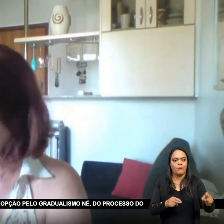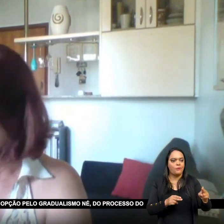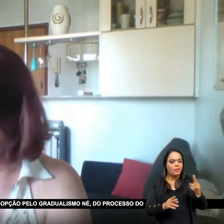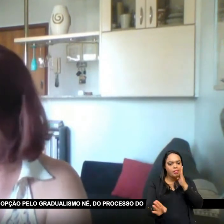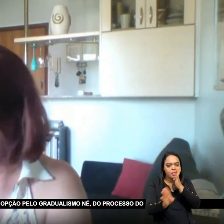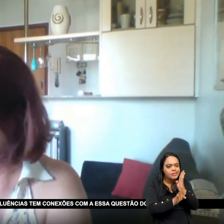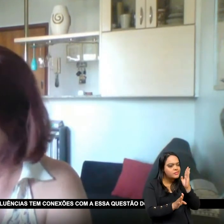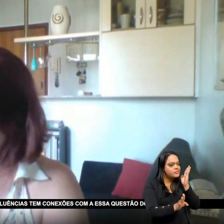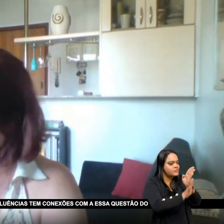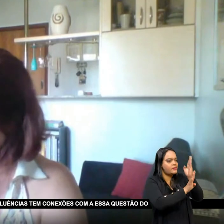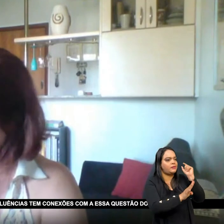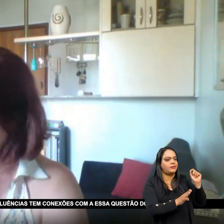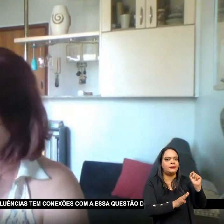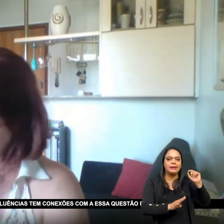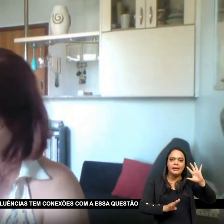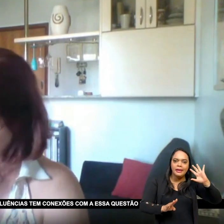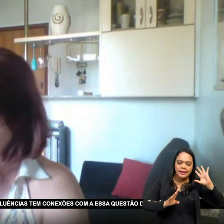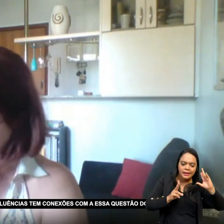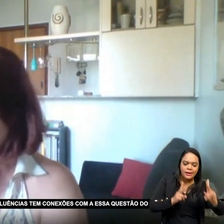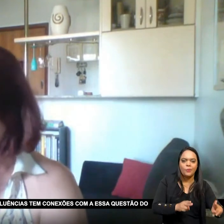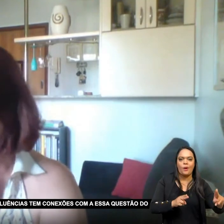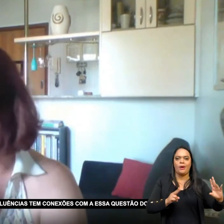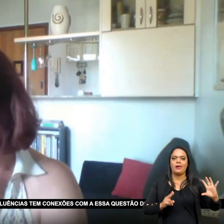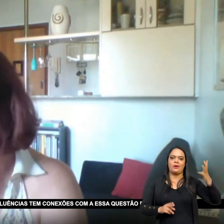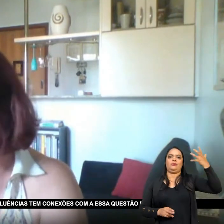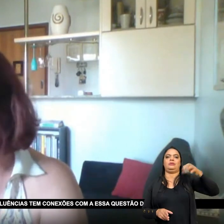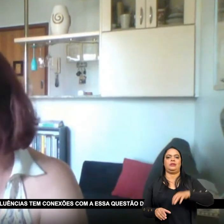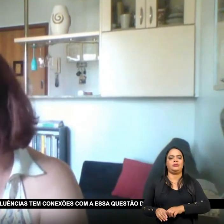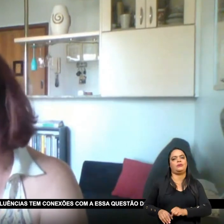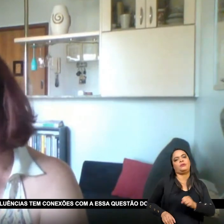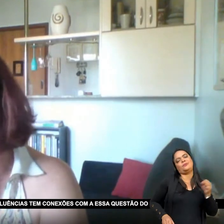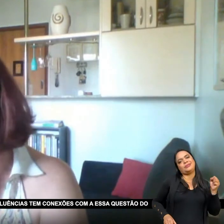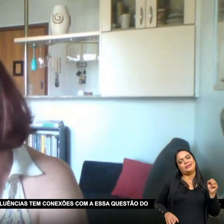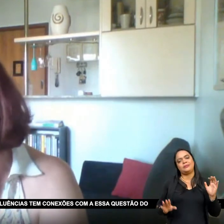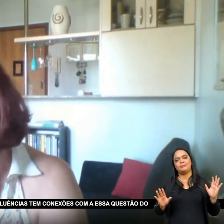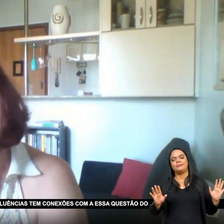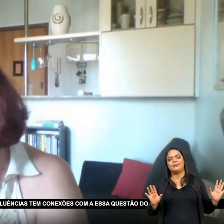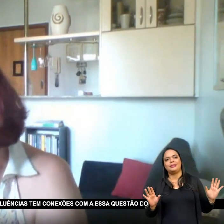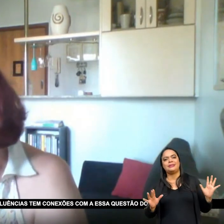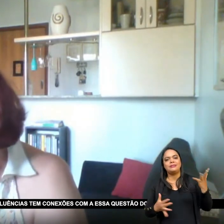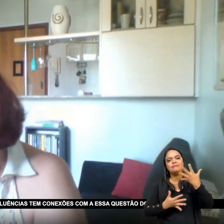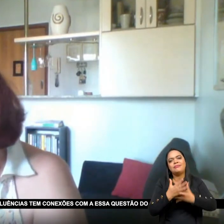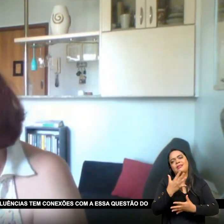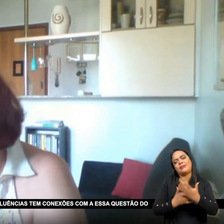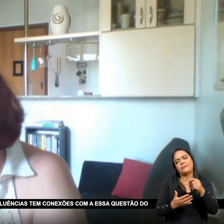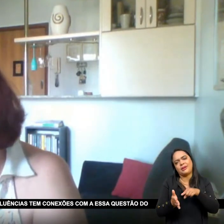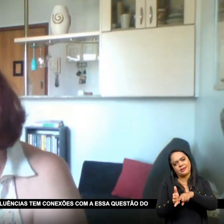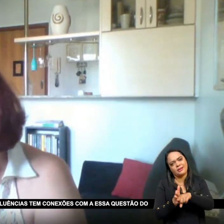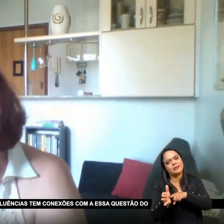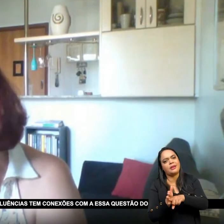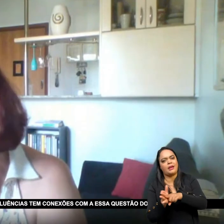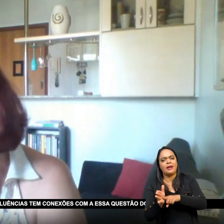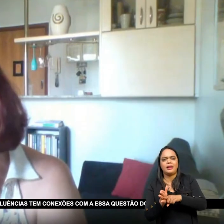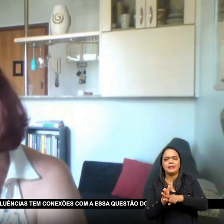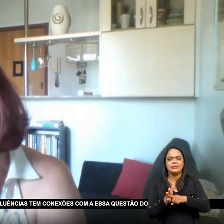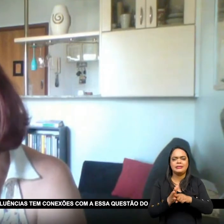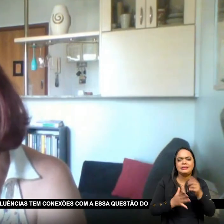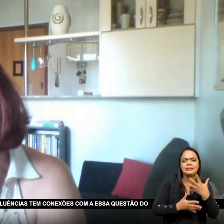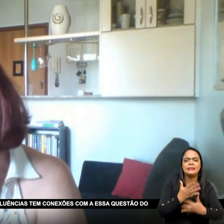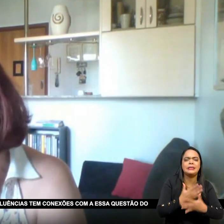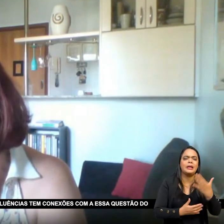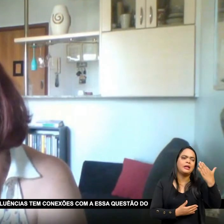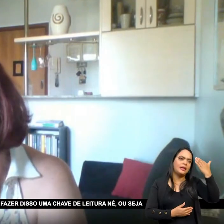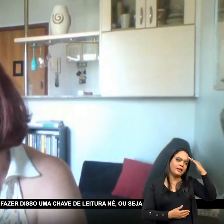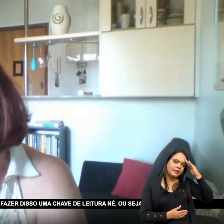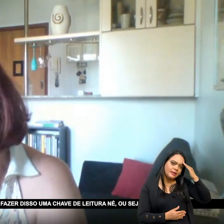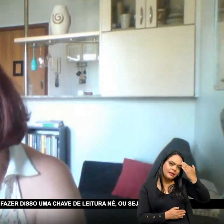Do processo Abolicionista No Brasil Ele Sofre Digamos assim As influências Tem conexões